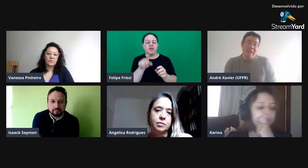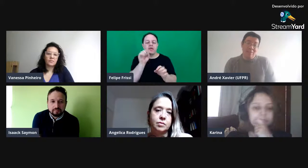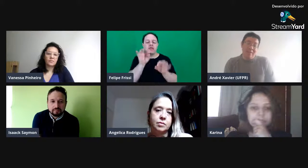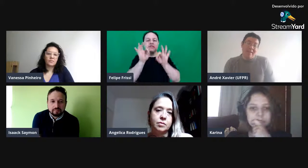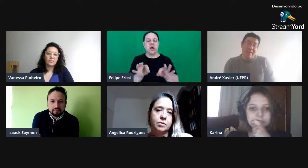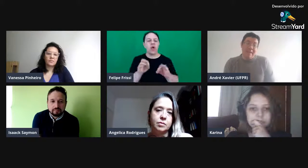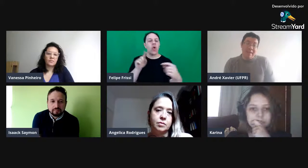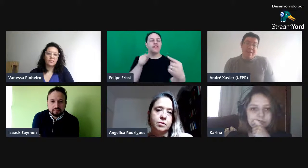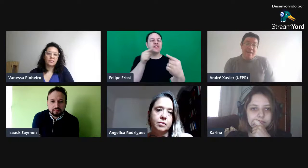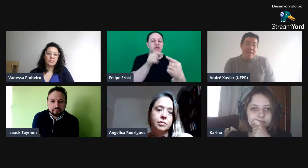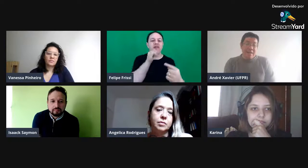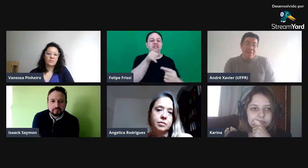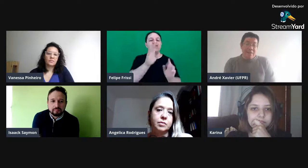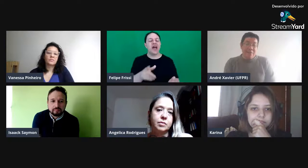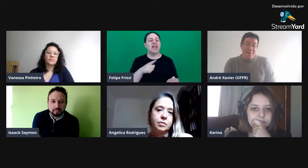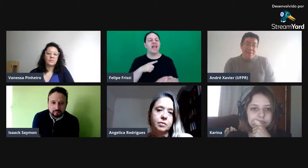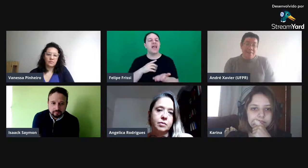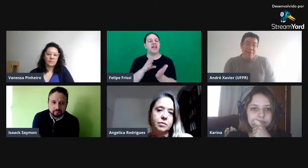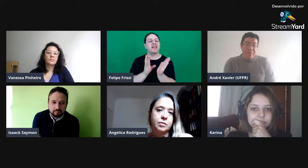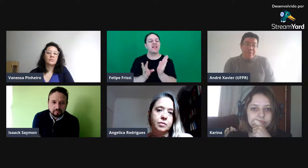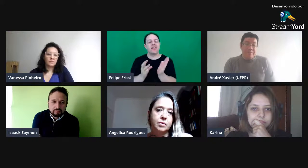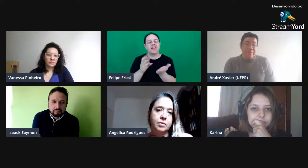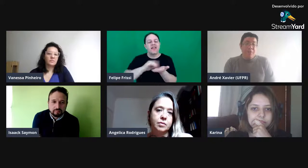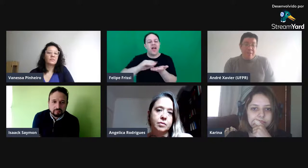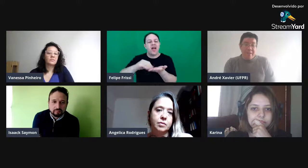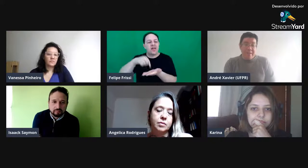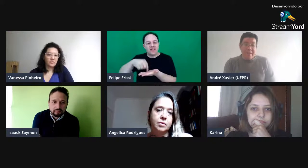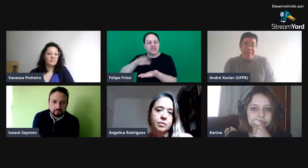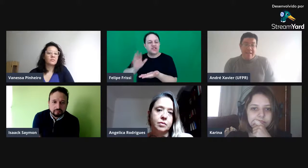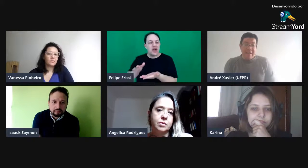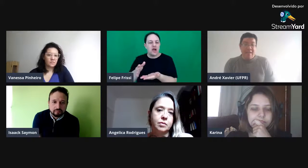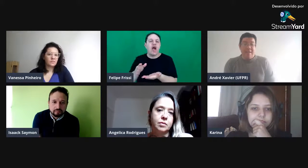dados que ela tem. Que, infelizmente, não permitem que ela